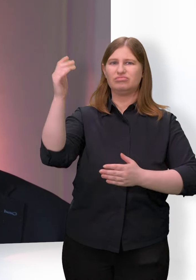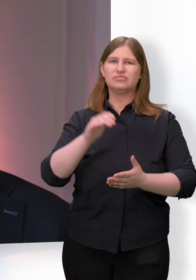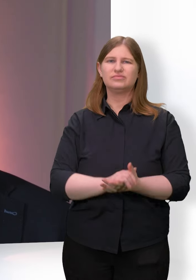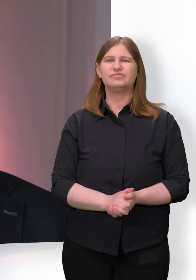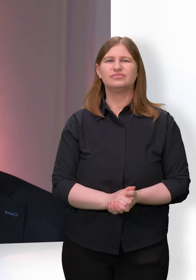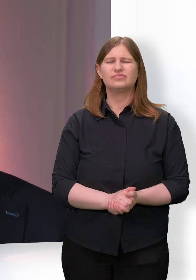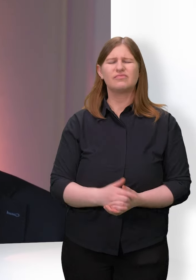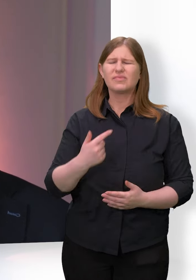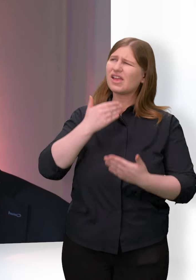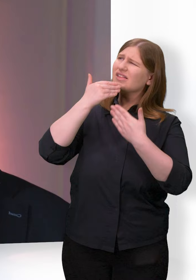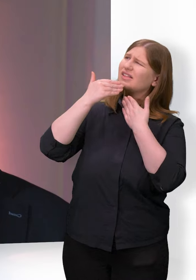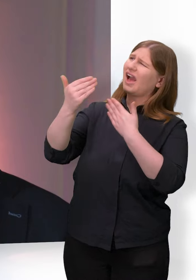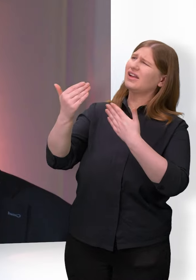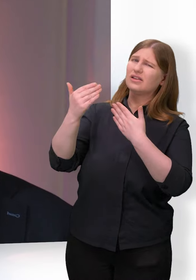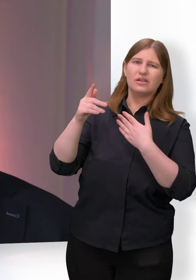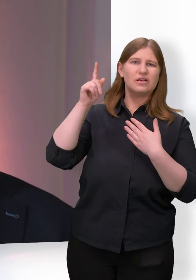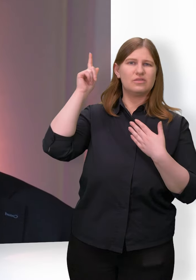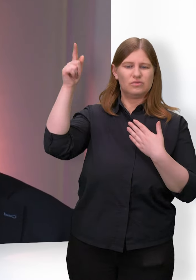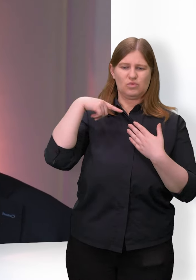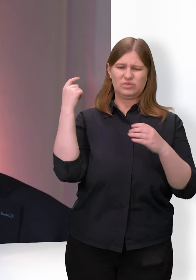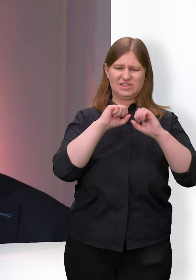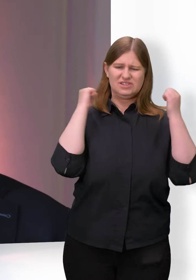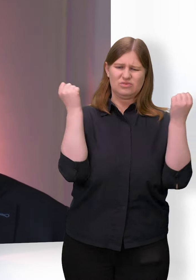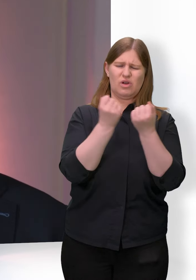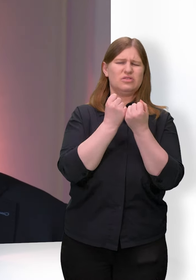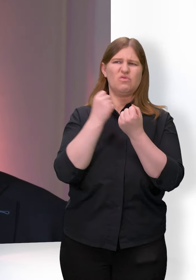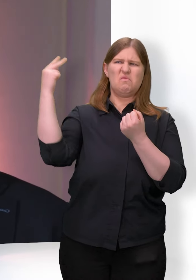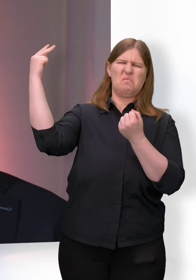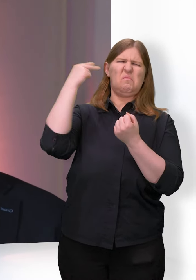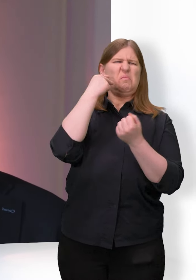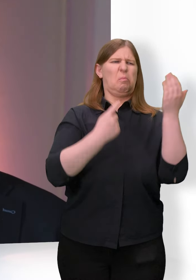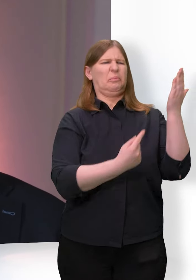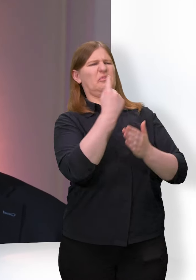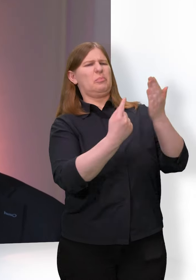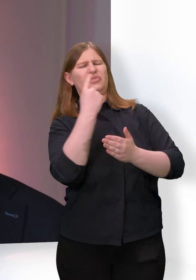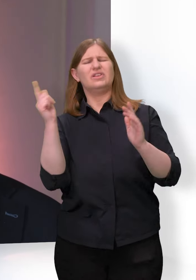Und ich danke dir, dass dir dabei unsere Situationen nicht fremd sind, sondern dass du sie konkret vor Augen hast.